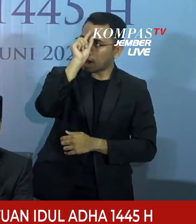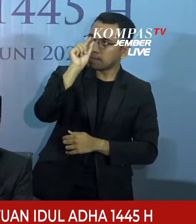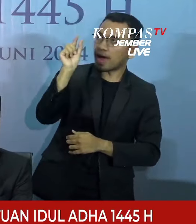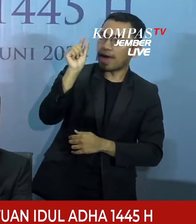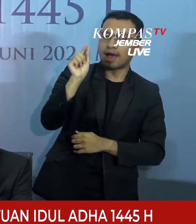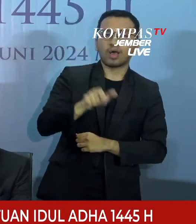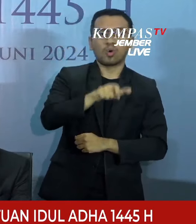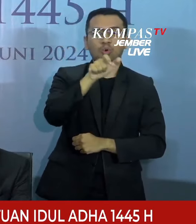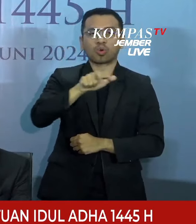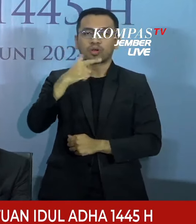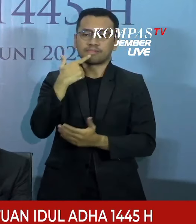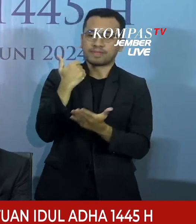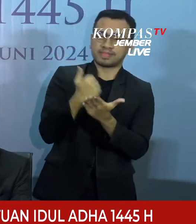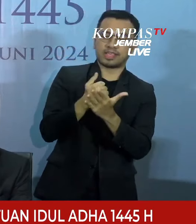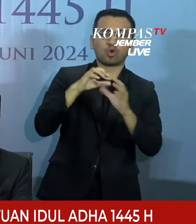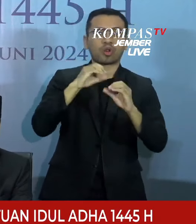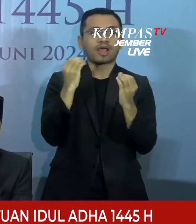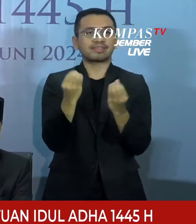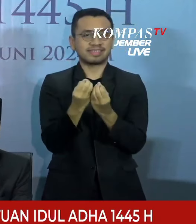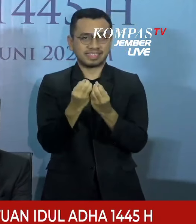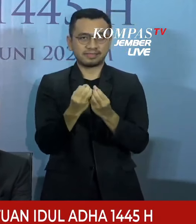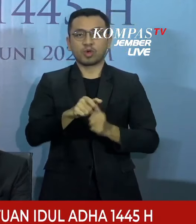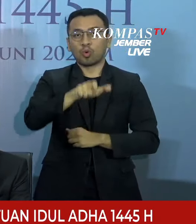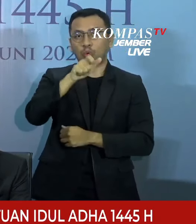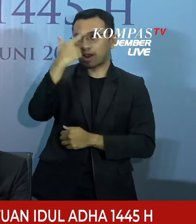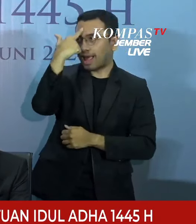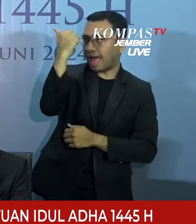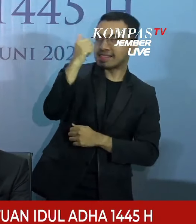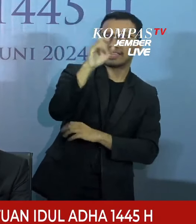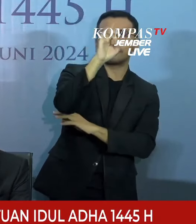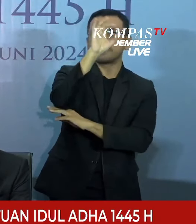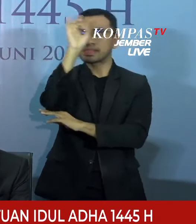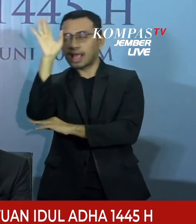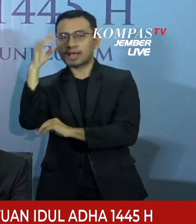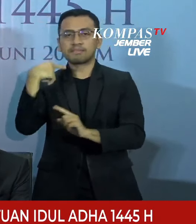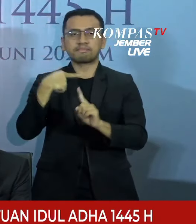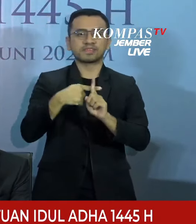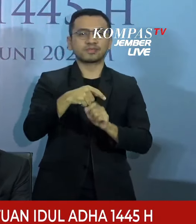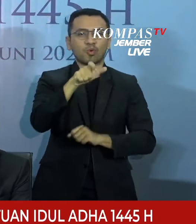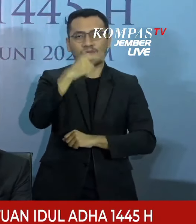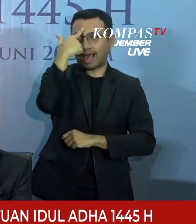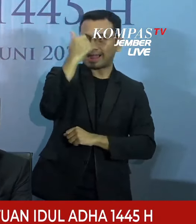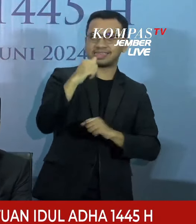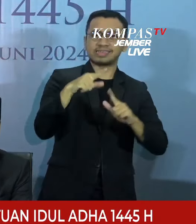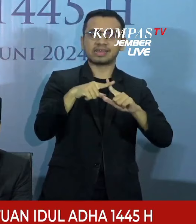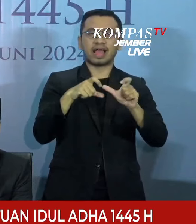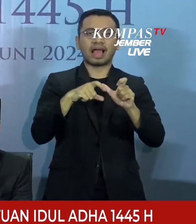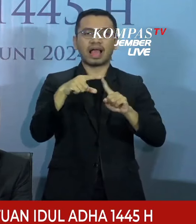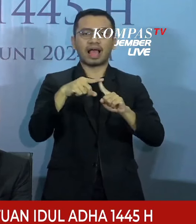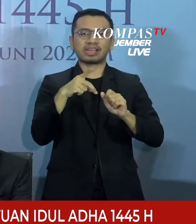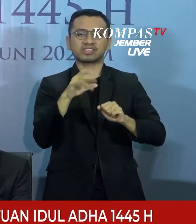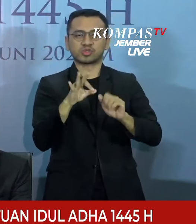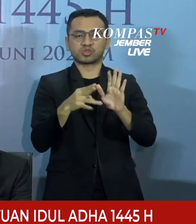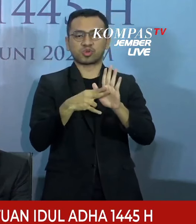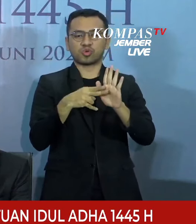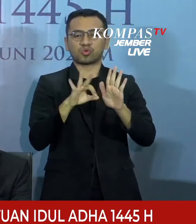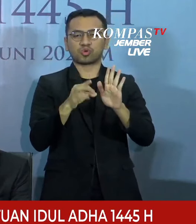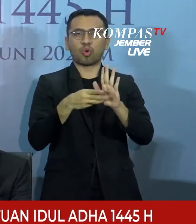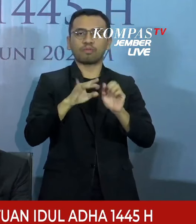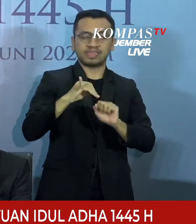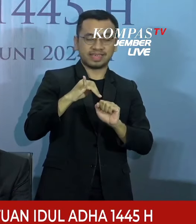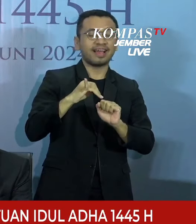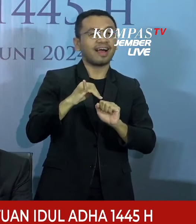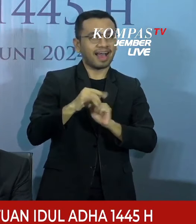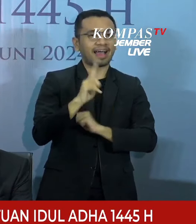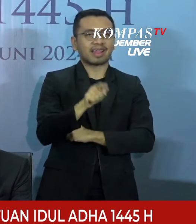tokoh-tokoh ormas, pakar ilmu palak dan astronomi, serta tokoh-tokoh masyarakat lainnya